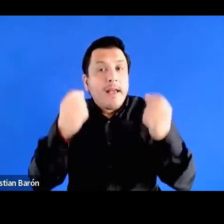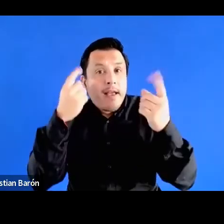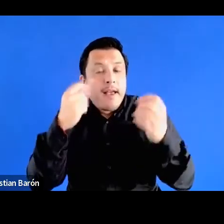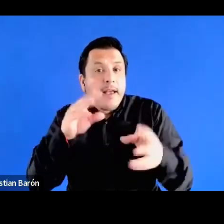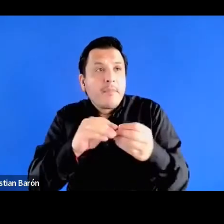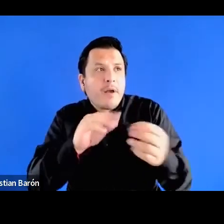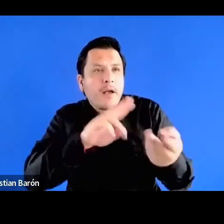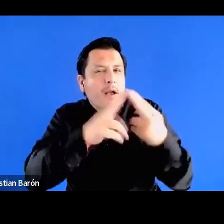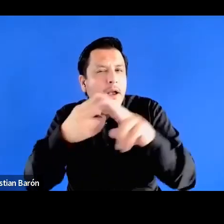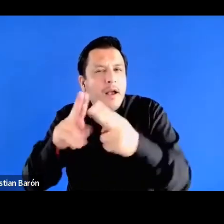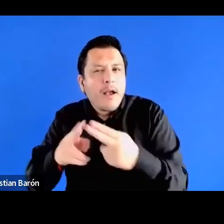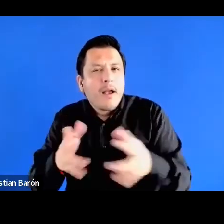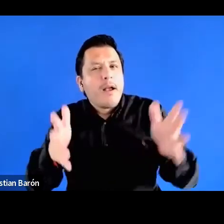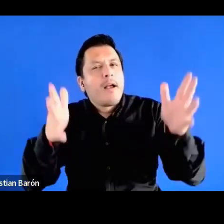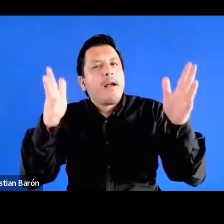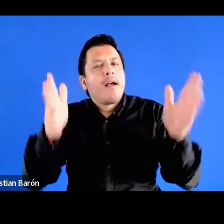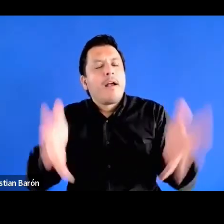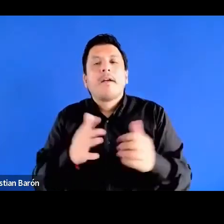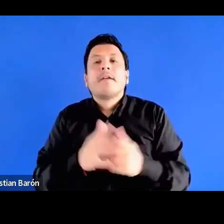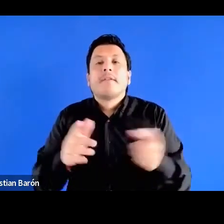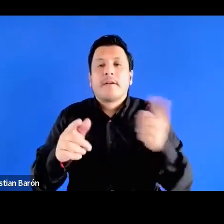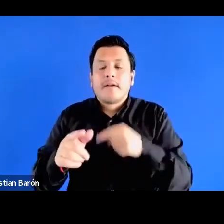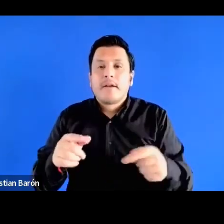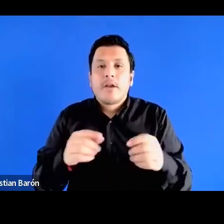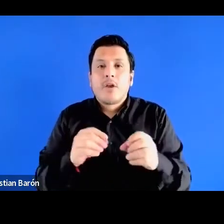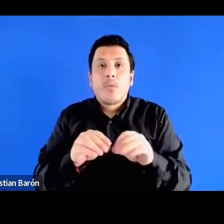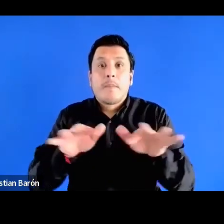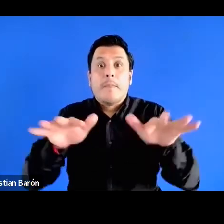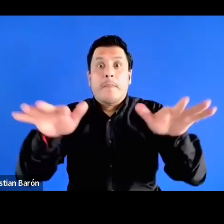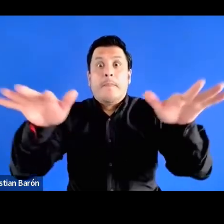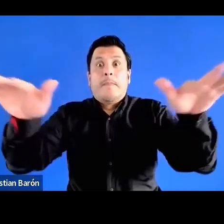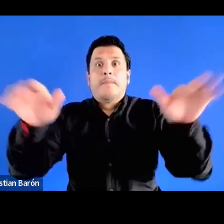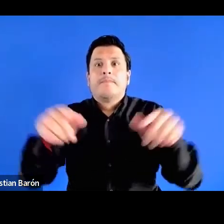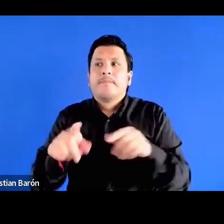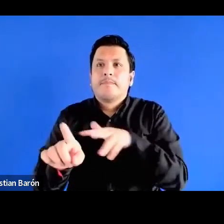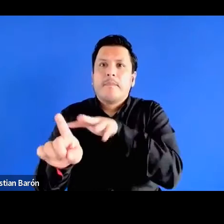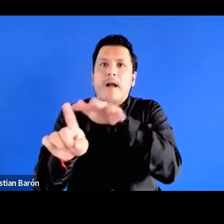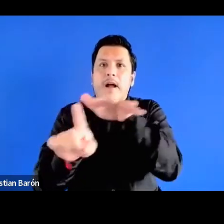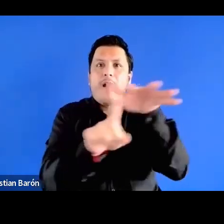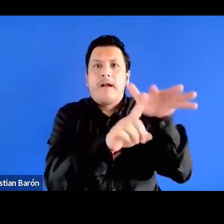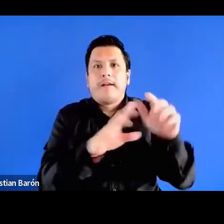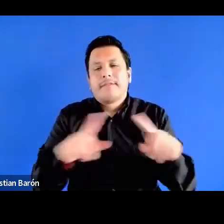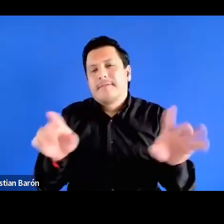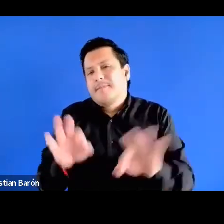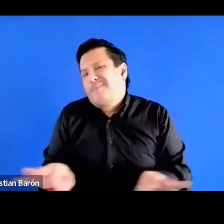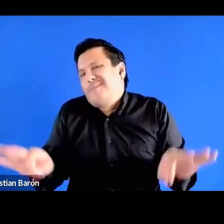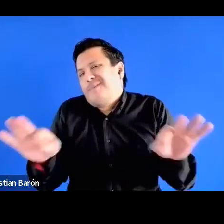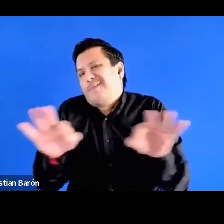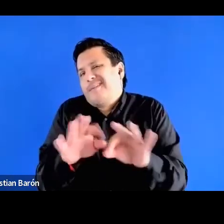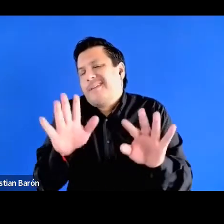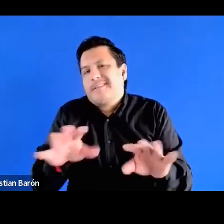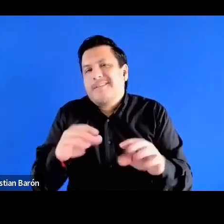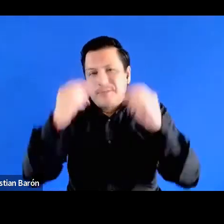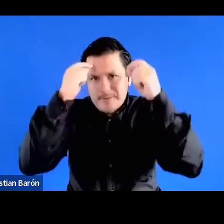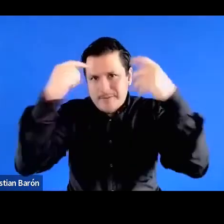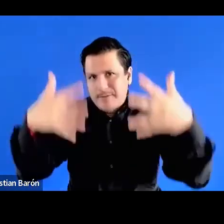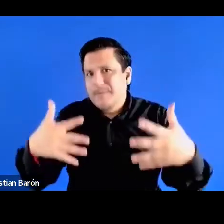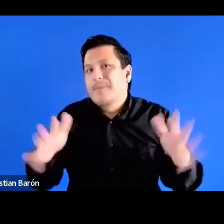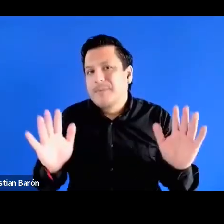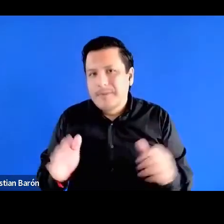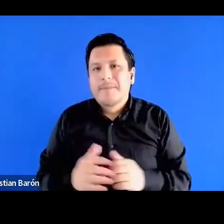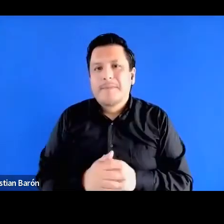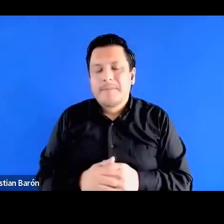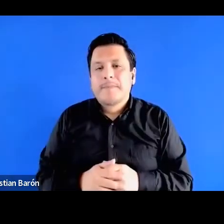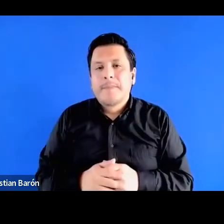relacionar y es esta cuestión de las resonancias que me parece tan importante en la escritura. Entonces, pues por